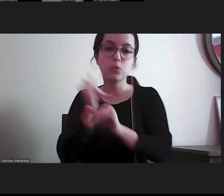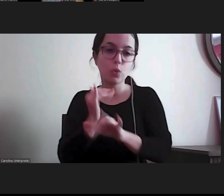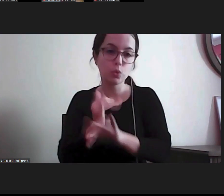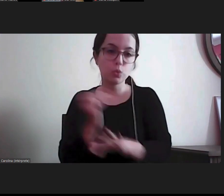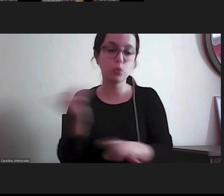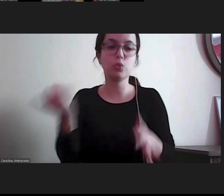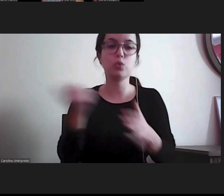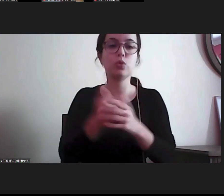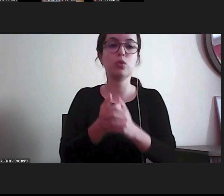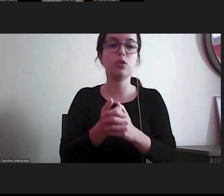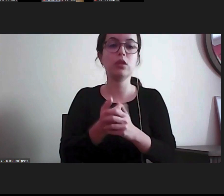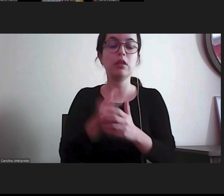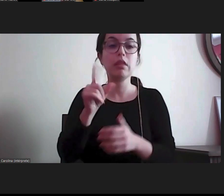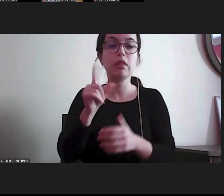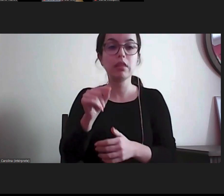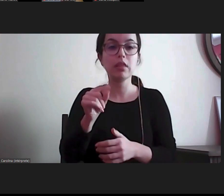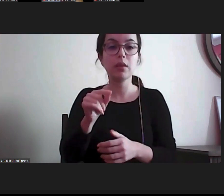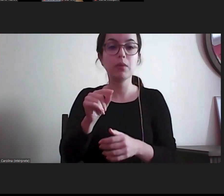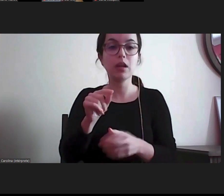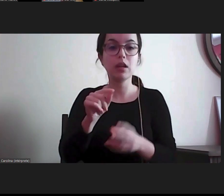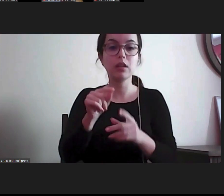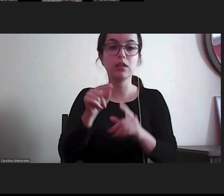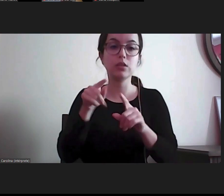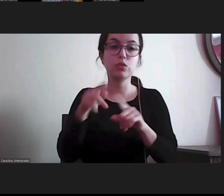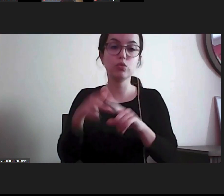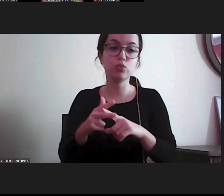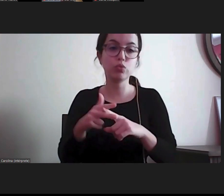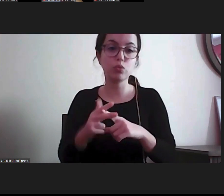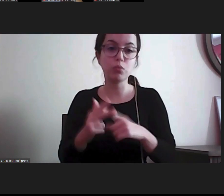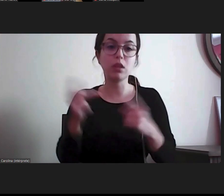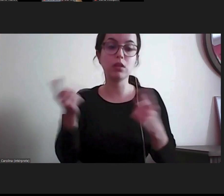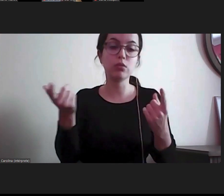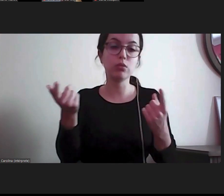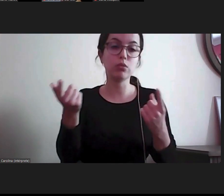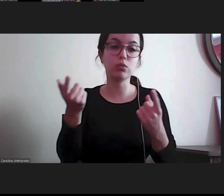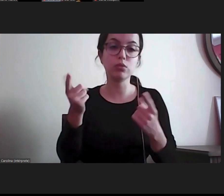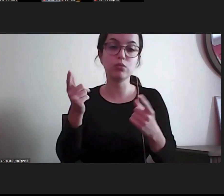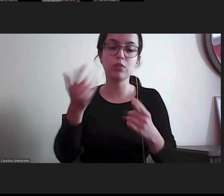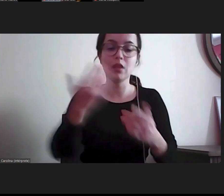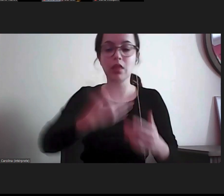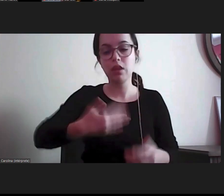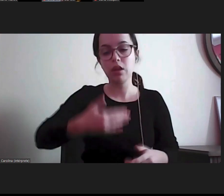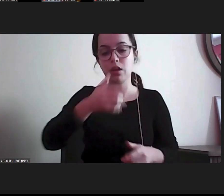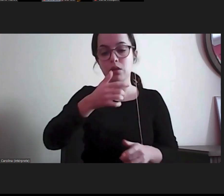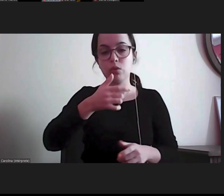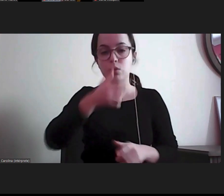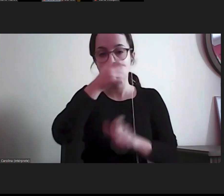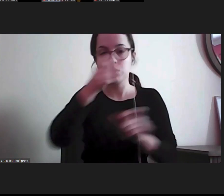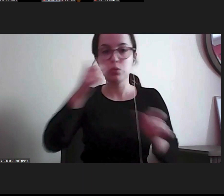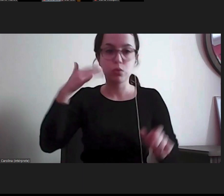a instrumentos de direito internacional, encontram